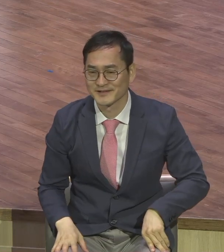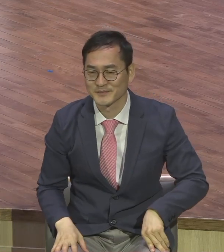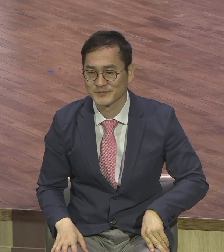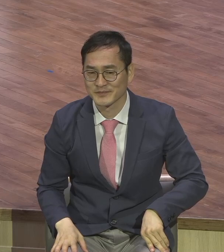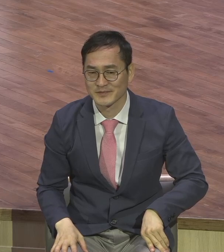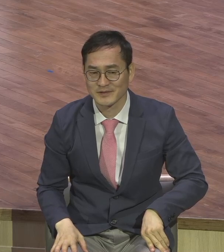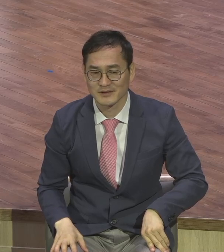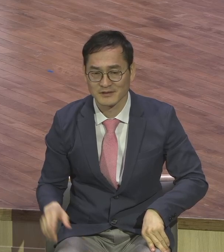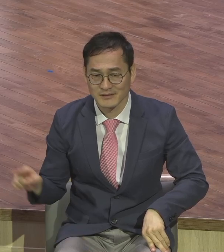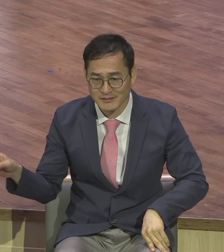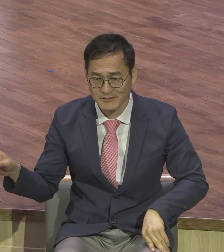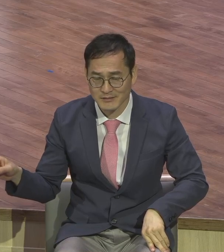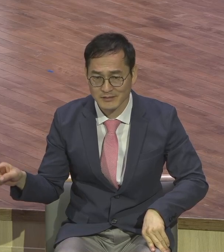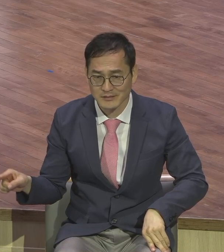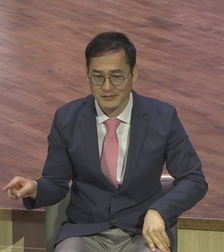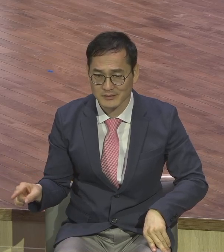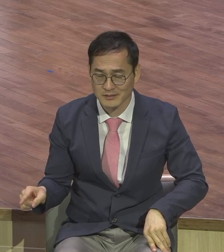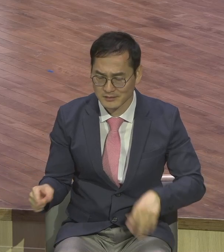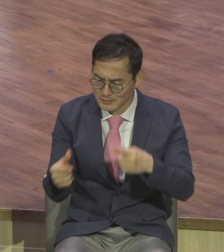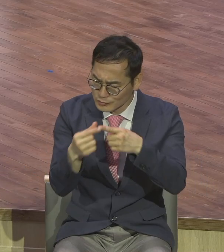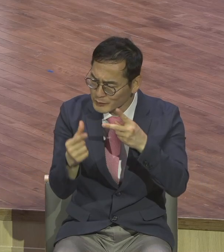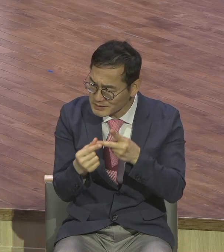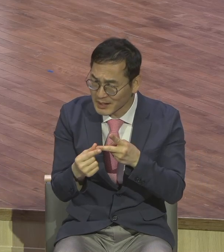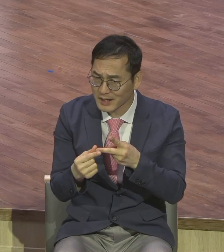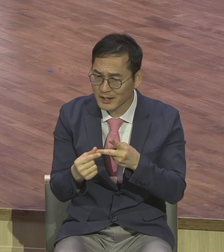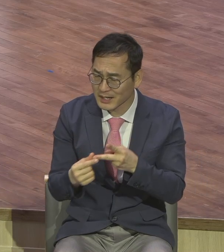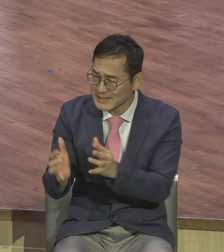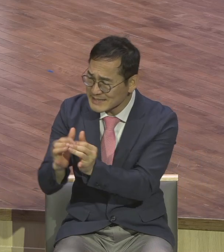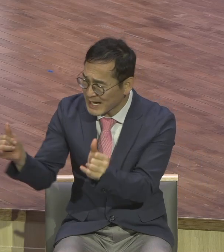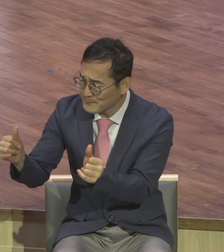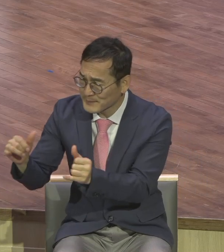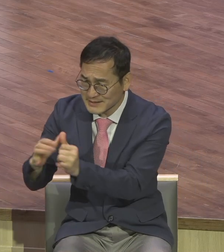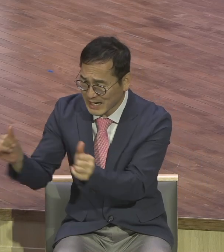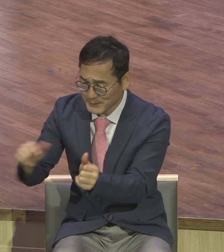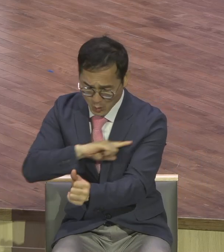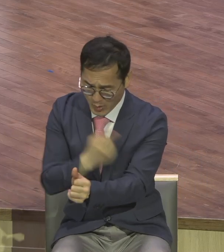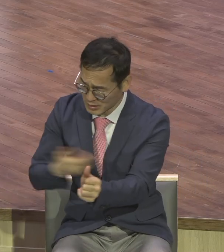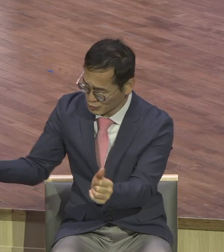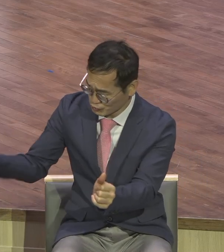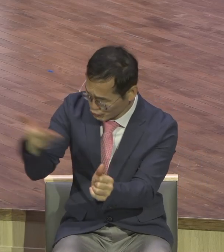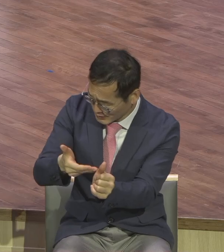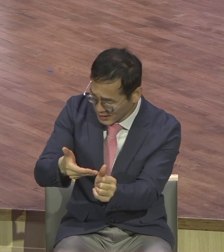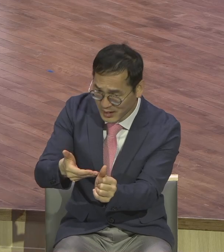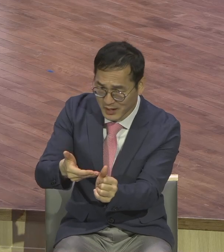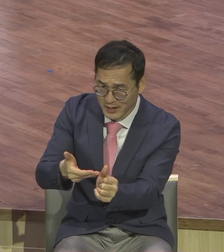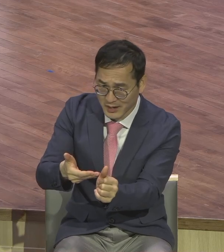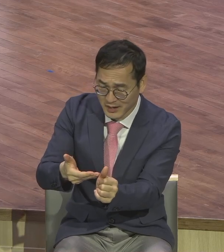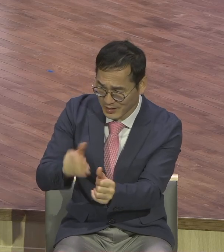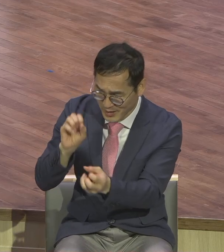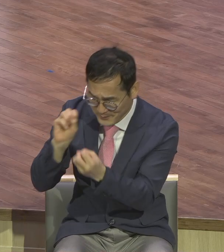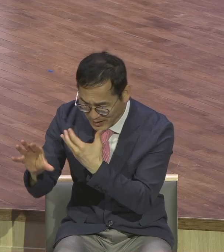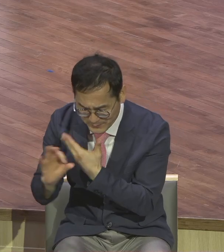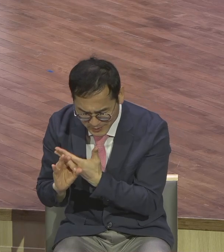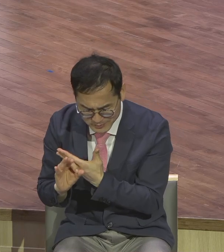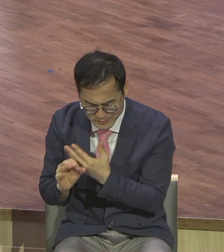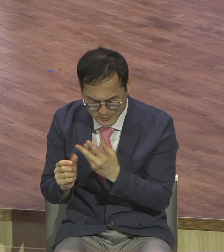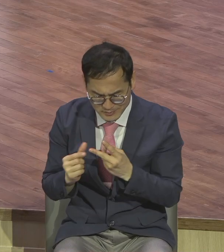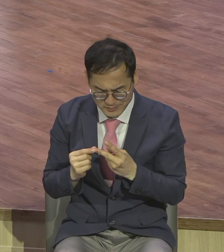그렇다고 세례요한이 이 권위가 사람으로부터 온 거다 사람으로부터 온 것이다 라고 하면 세례요한을